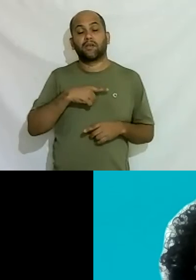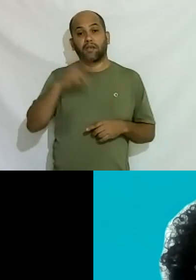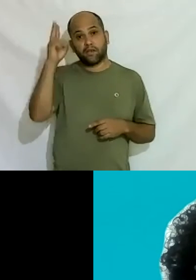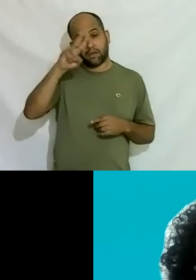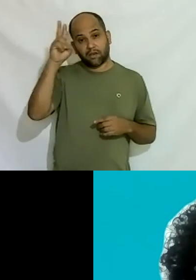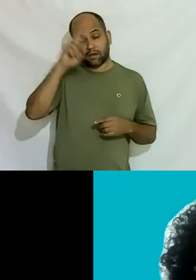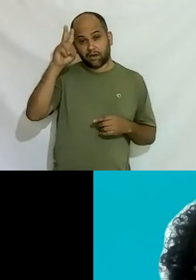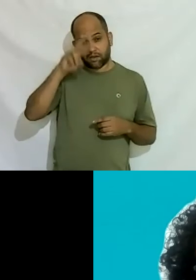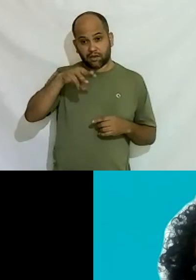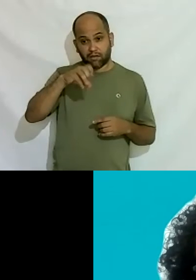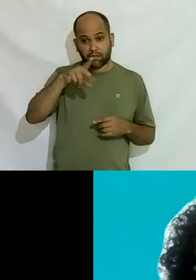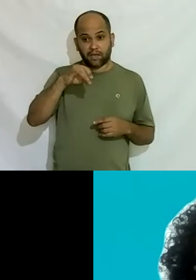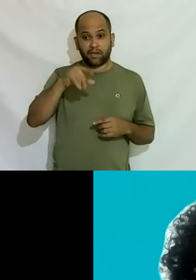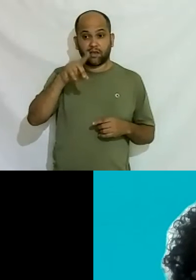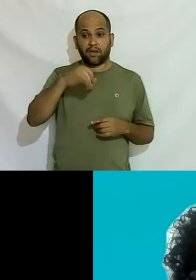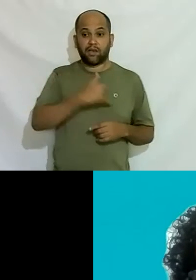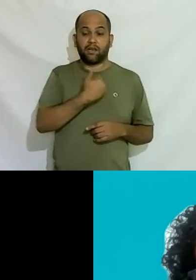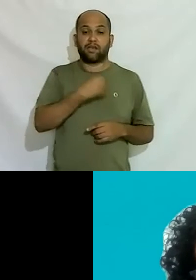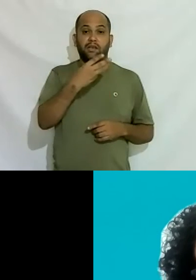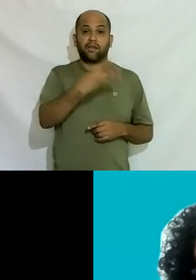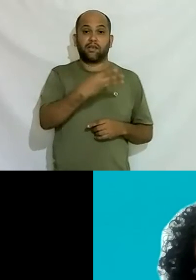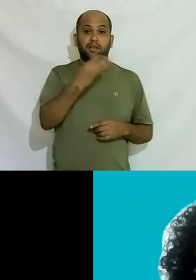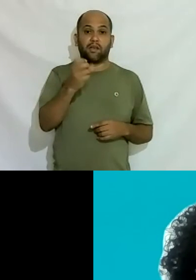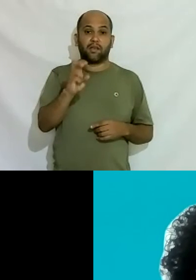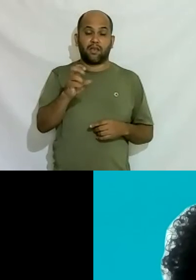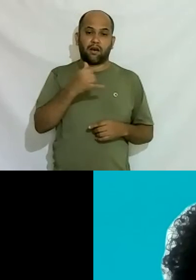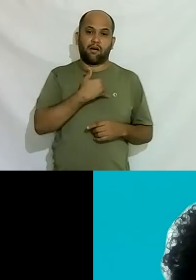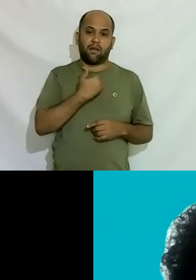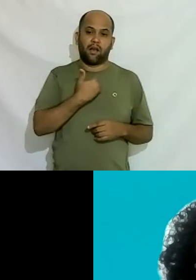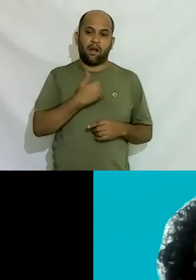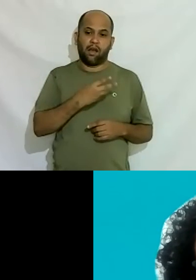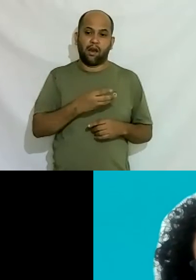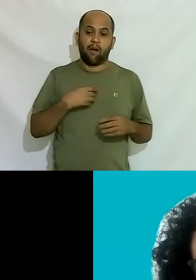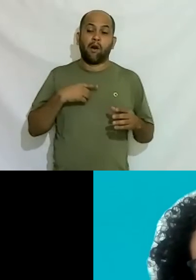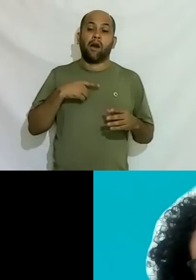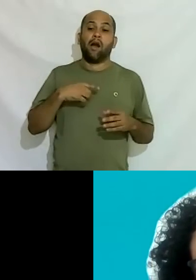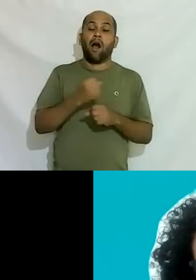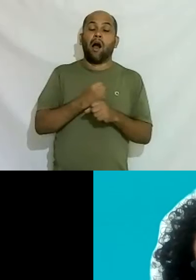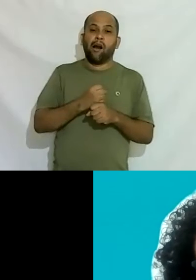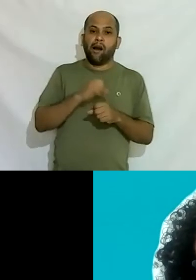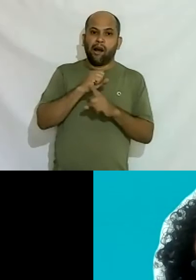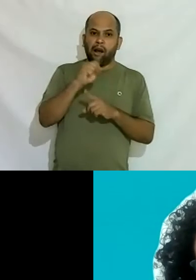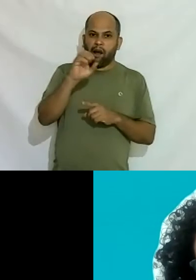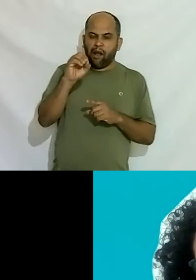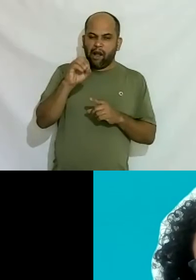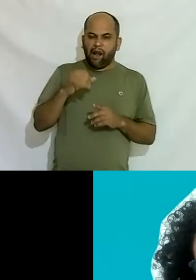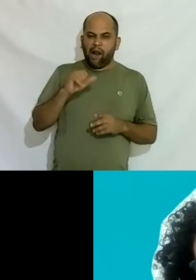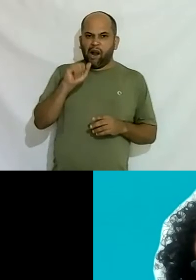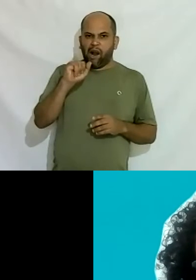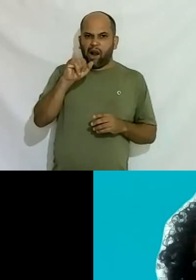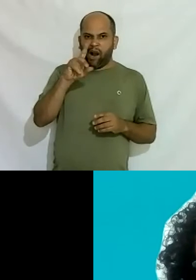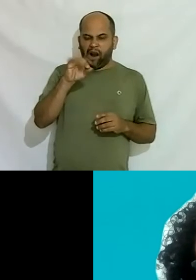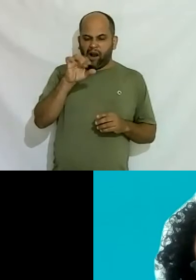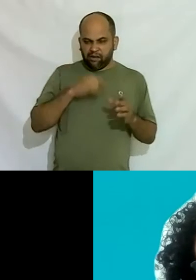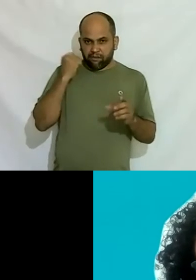média de idade de 35 anos porque durante os anos 80 com a AIDS matando foi feita uma pesquisa no